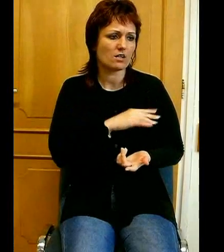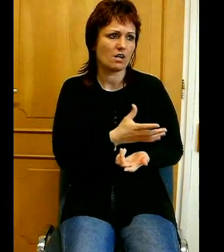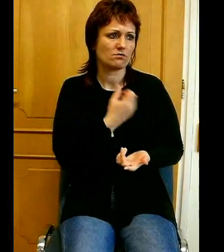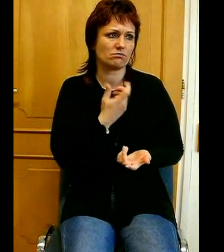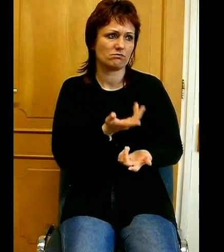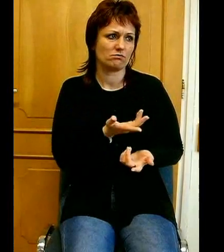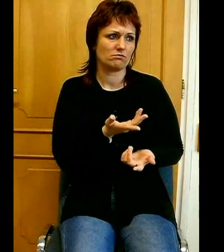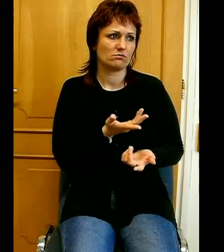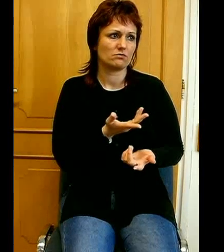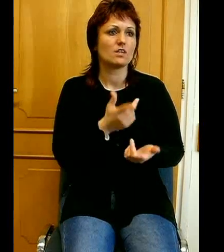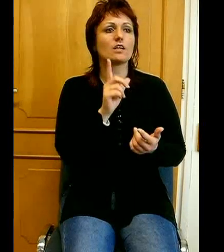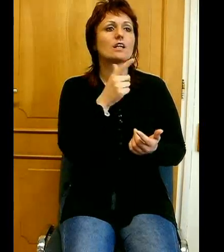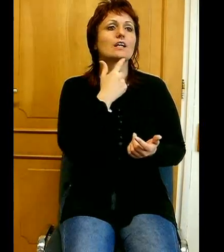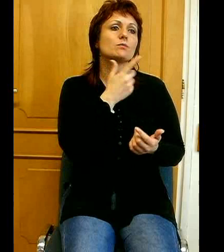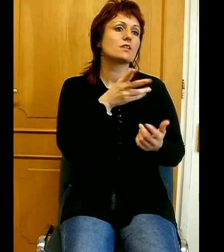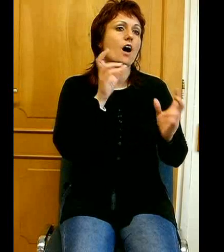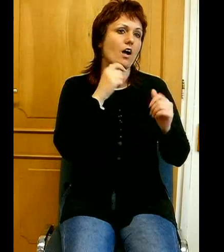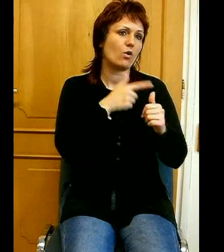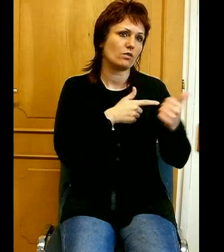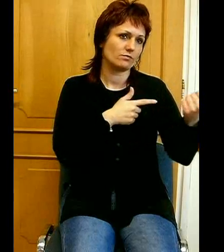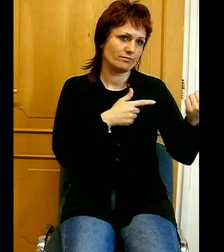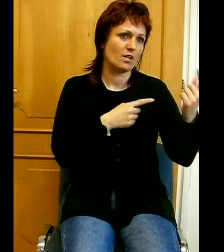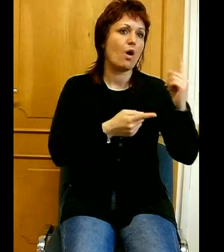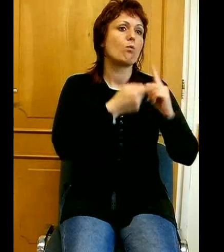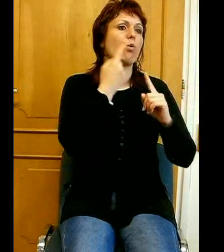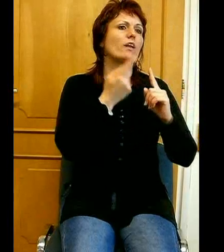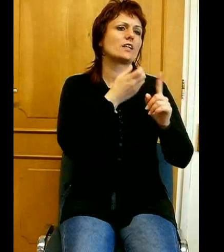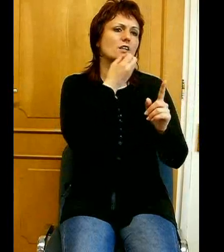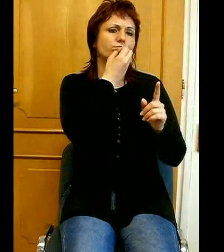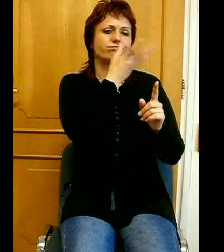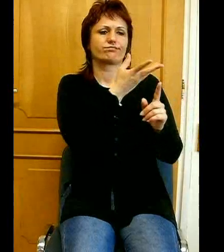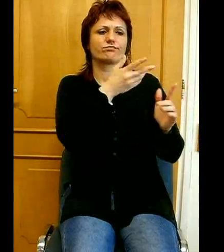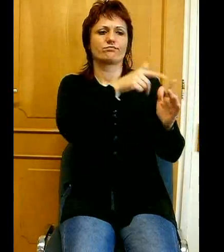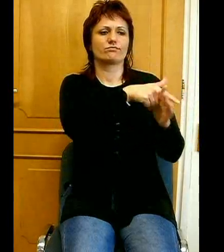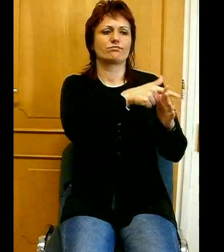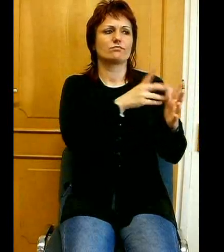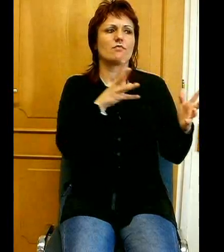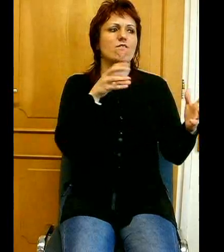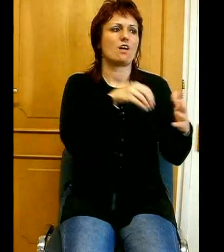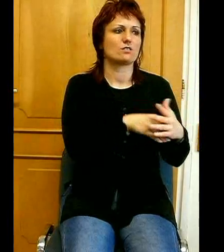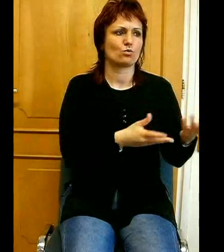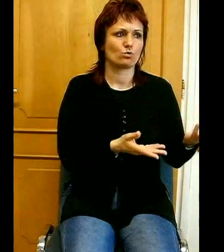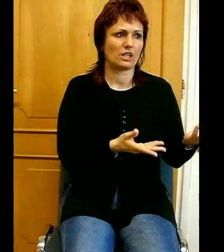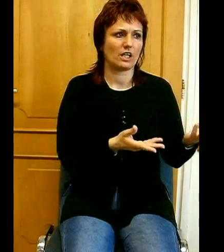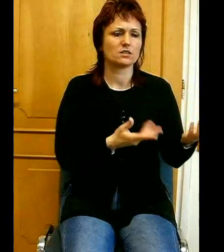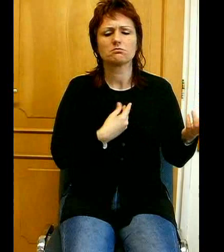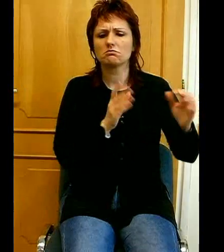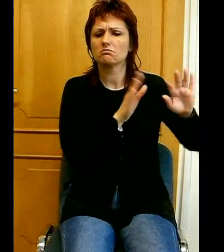ez szokott lenni. A politika csúnya dolog, mi nem veszünk részt abban, meghagyjuk másoknak. A másik